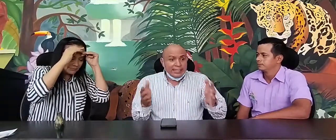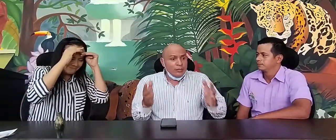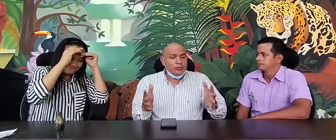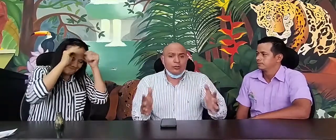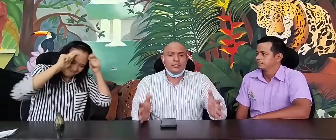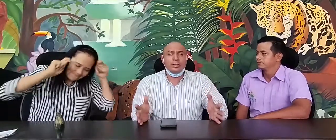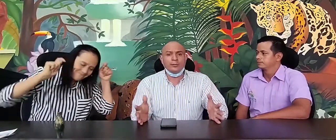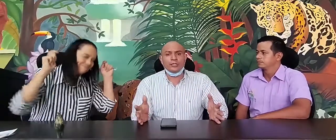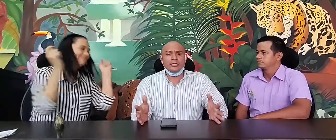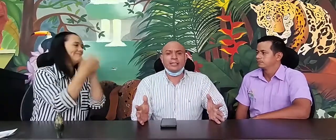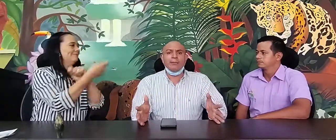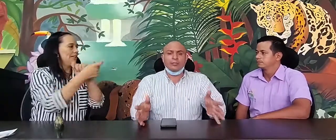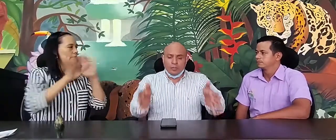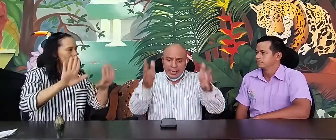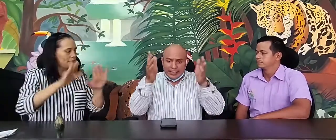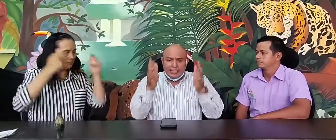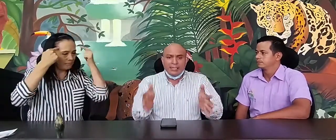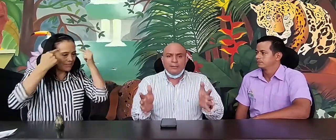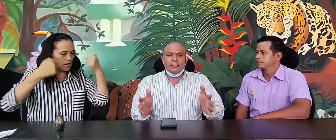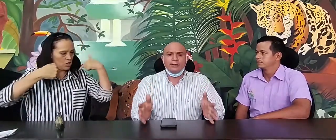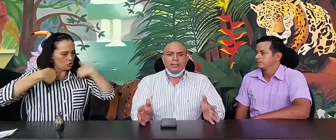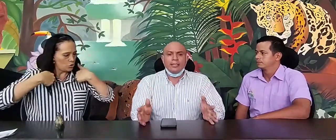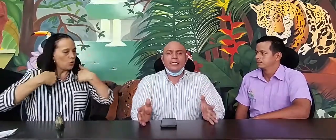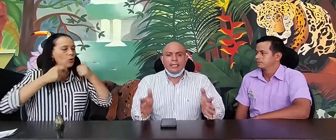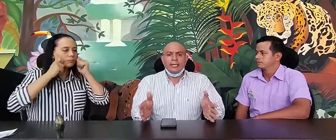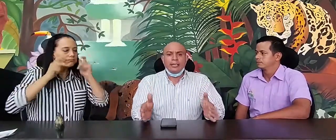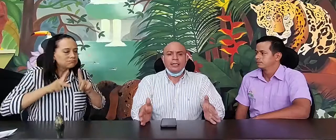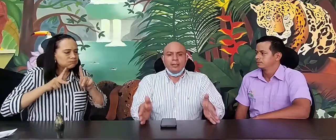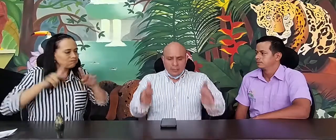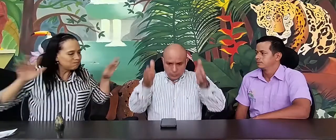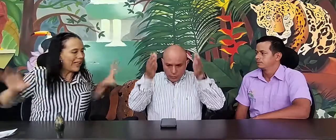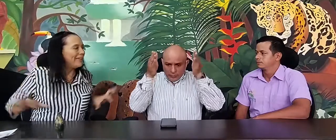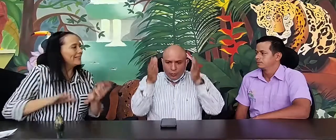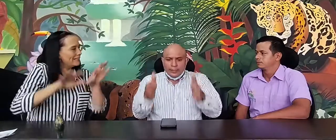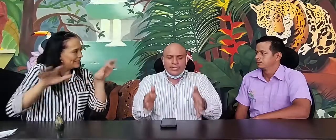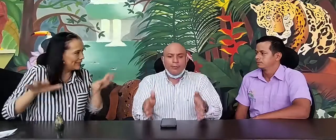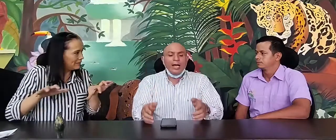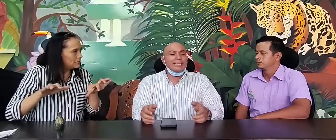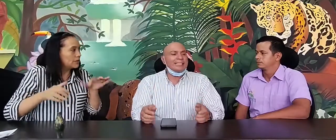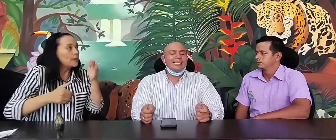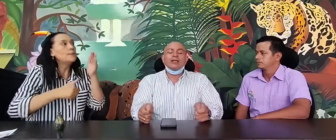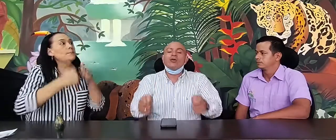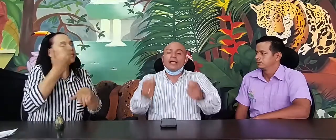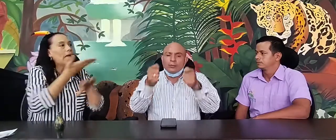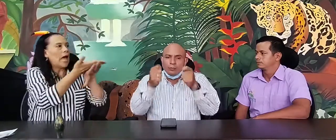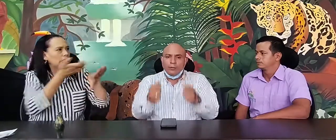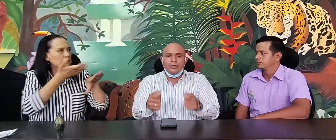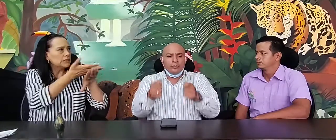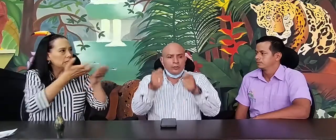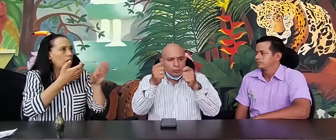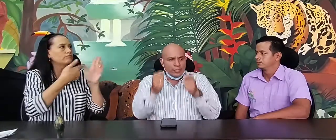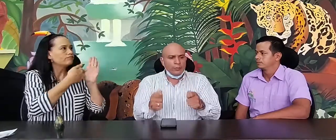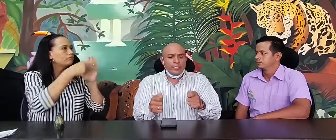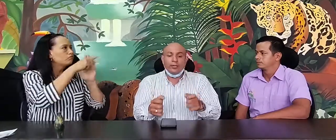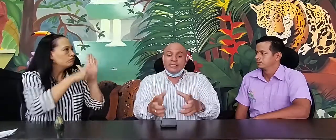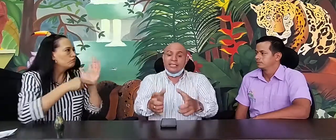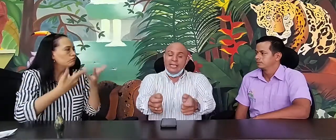que nosotros tenemos que ser personas activas y que cuando comenzamos a exigir con argumentos, con argumentos, es decir,